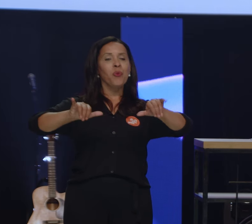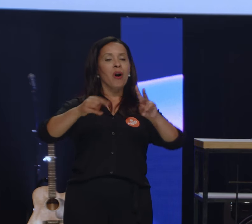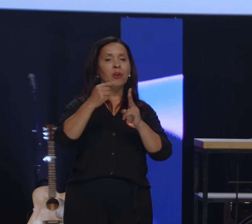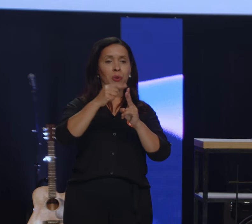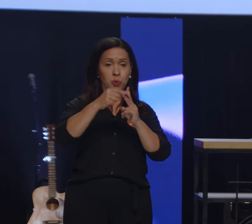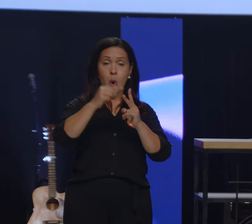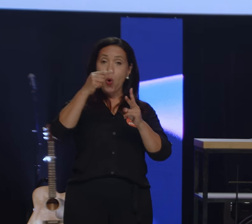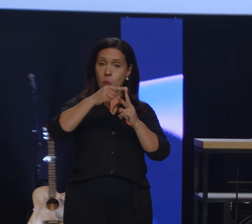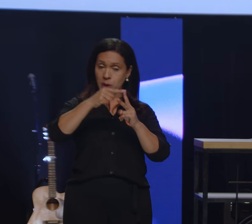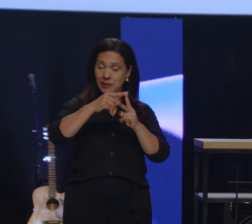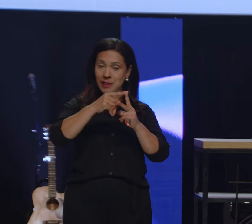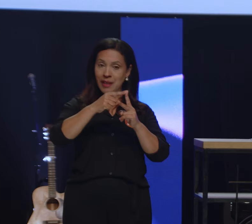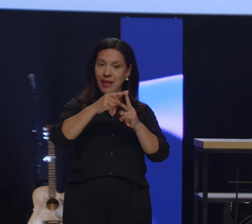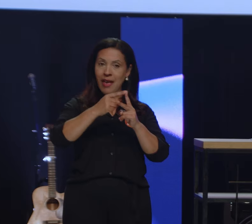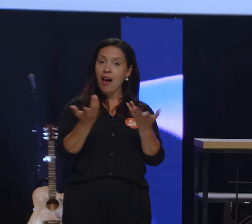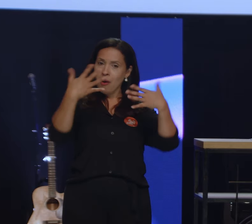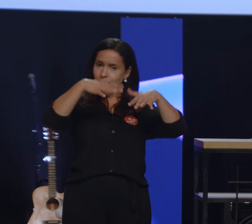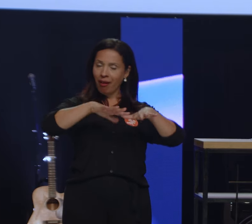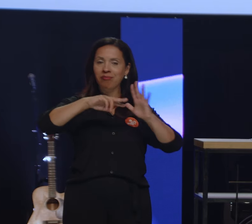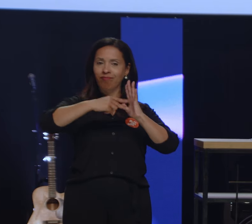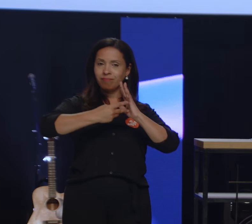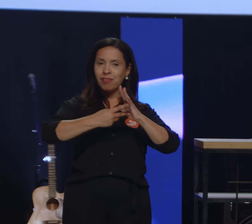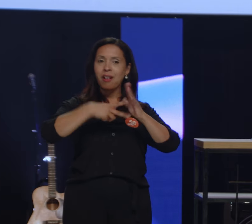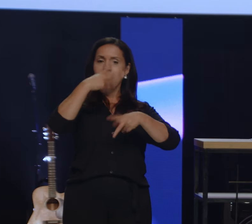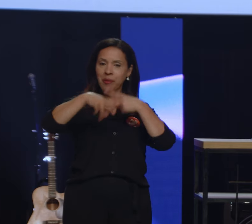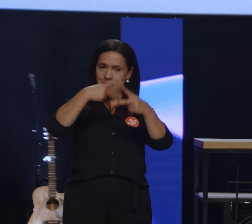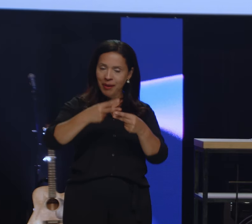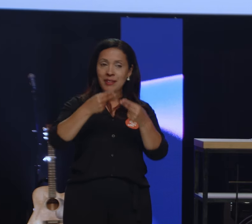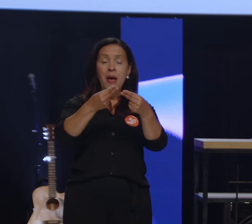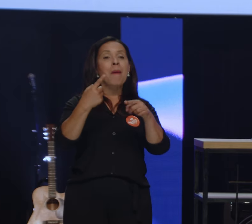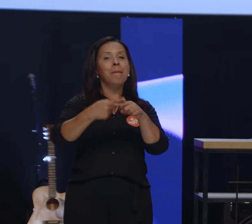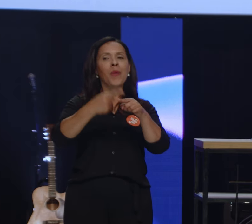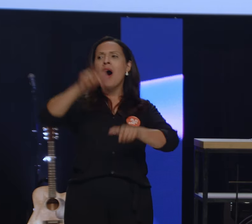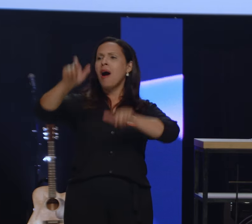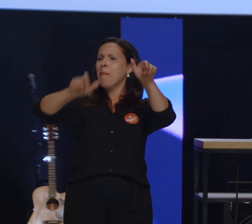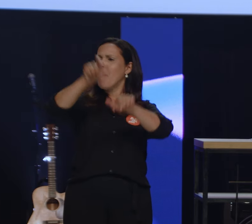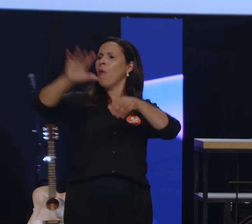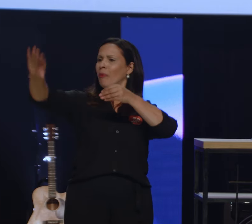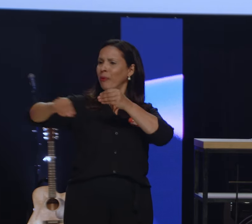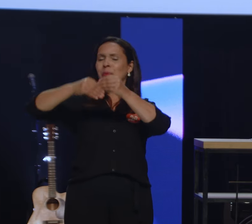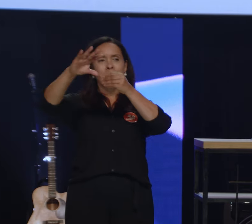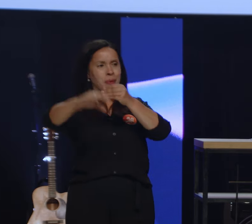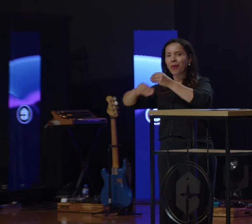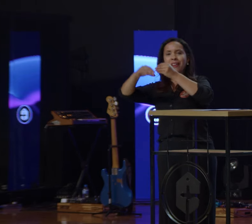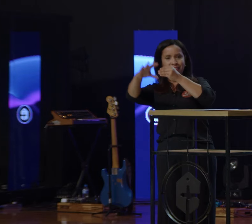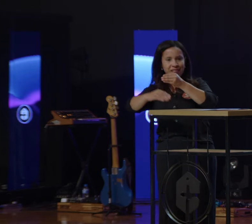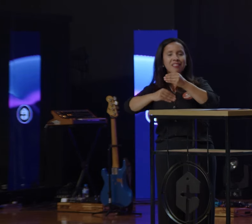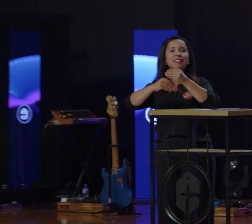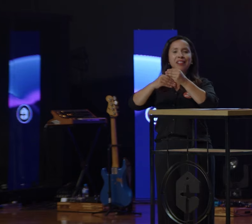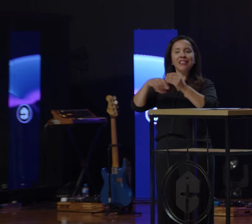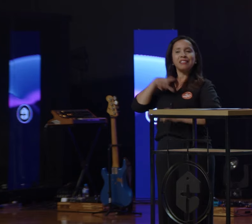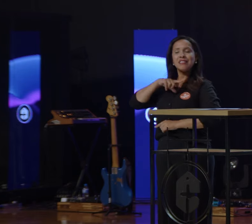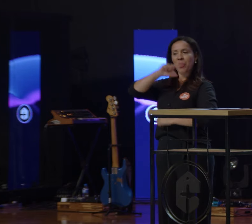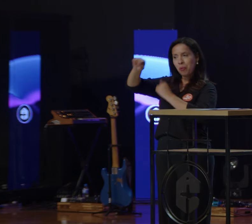inclusão é um presente para a igreja. Porque todos fazem parte, todos são chamados e têm um propósito por existir,